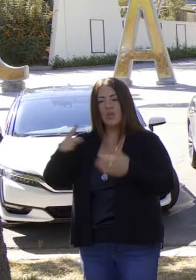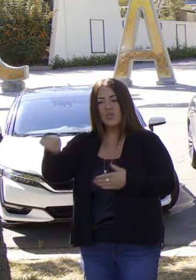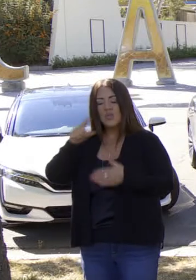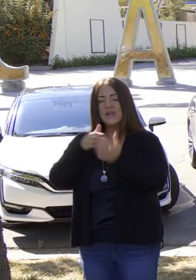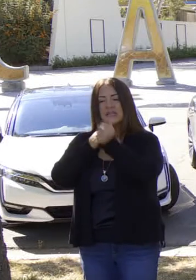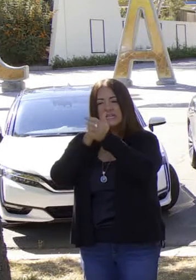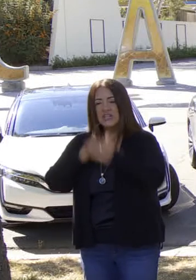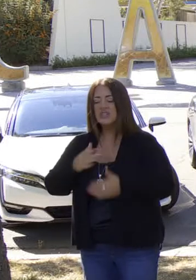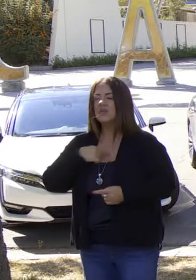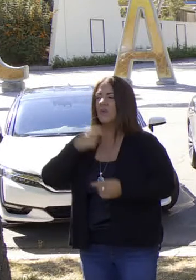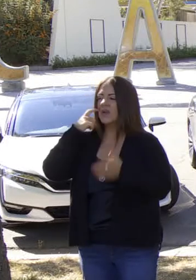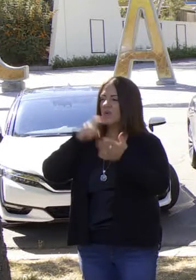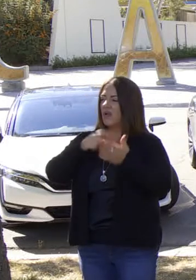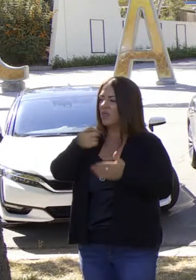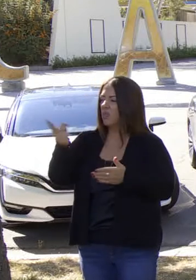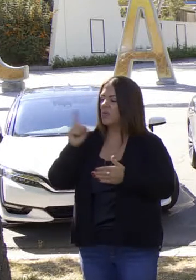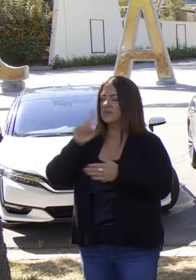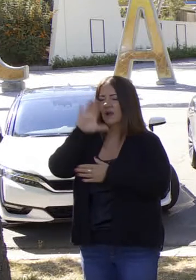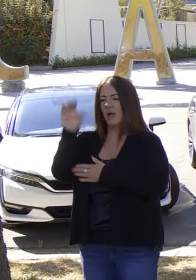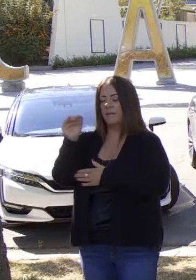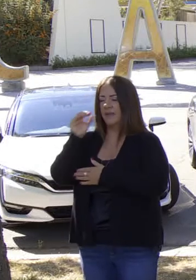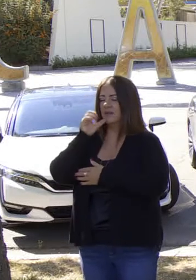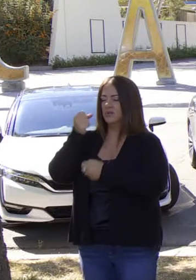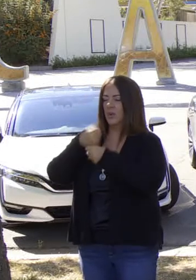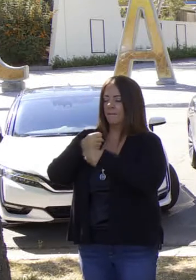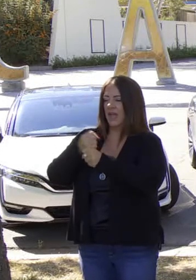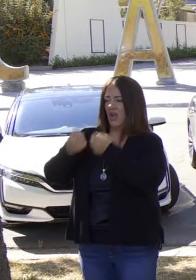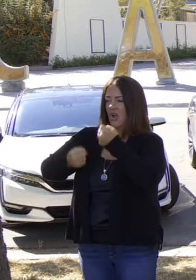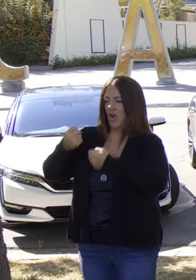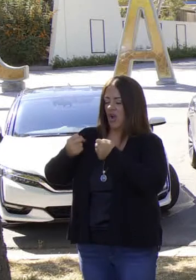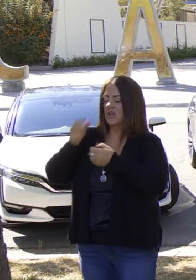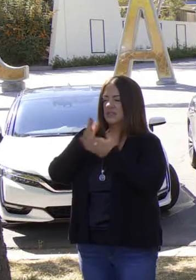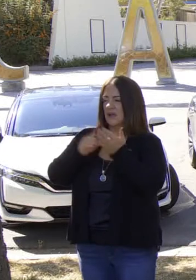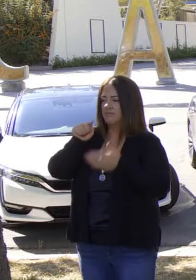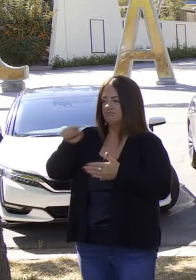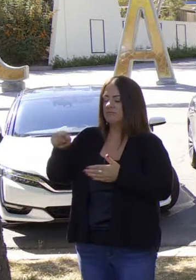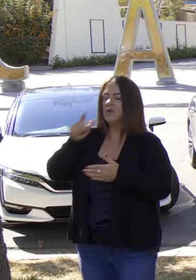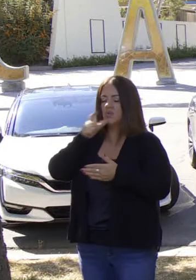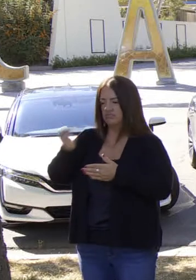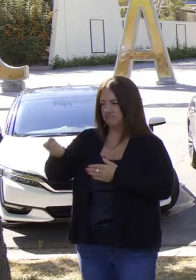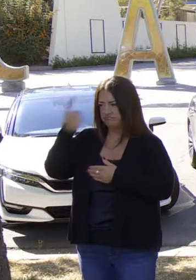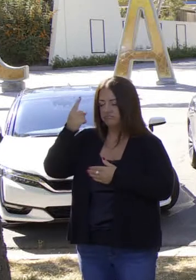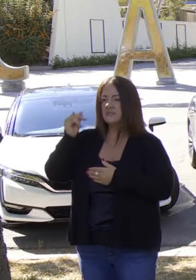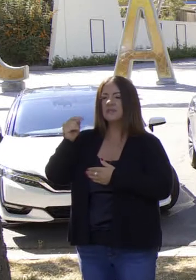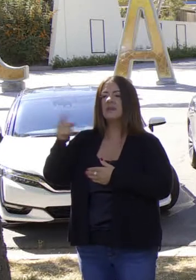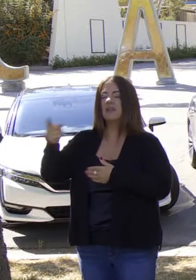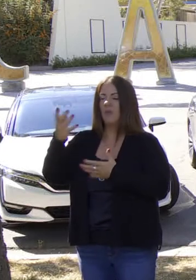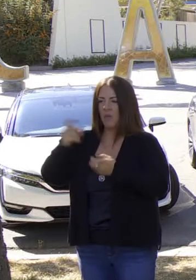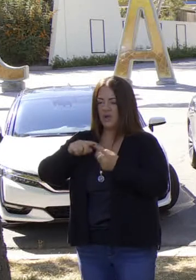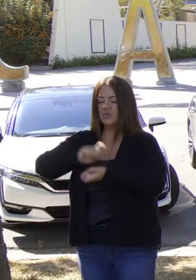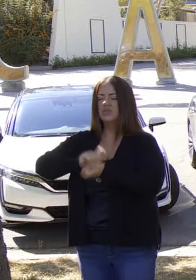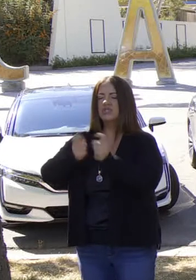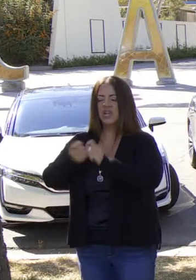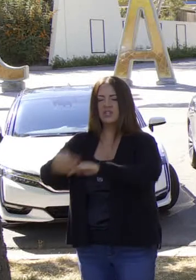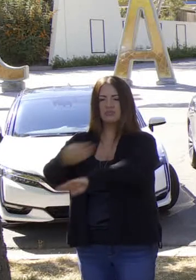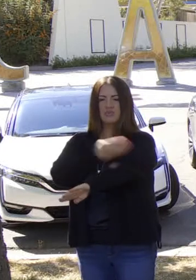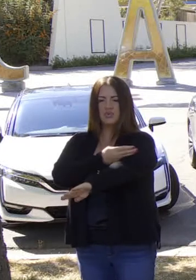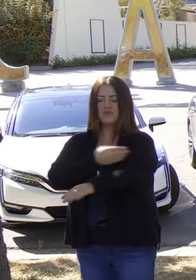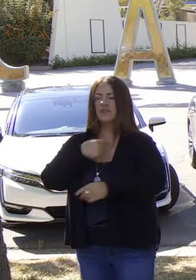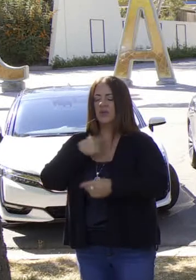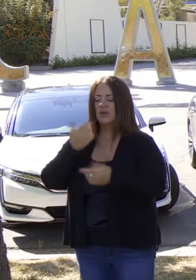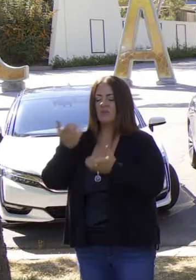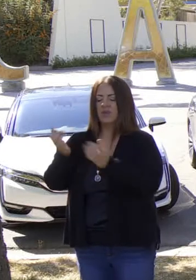a líderes. Quiero reconocer a esos productores de automóviles que se han unido a las normas de